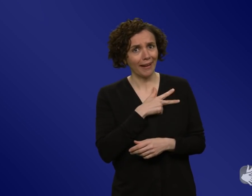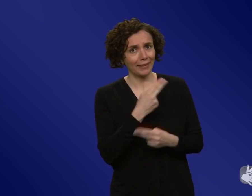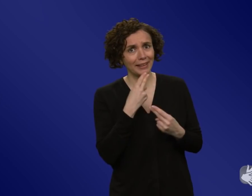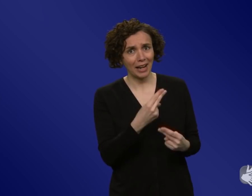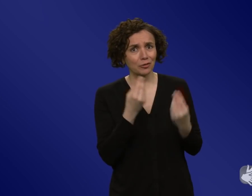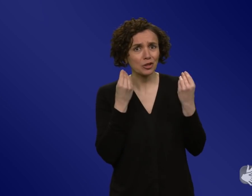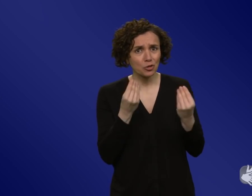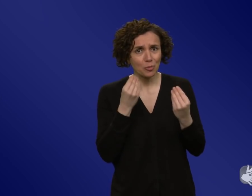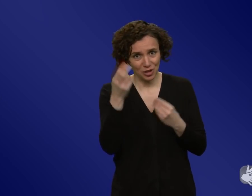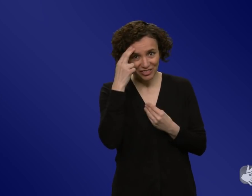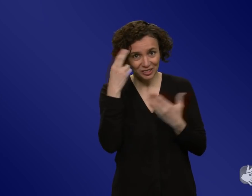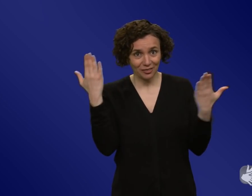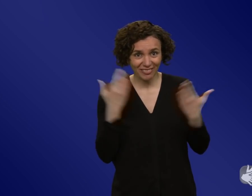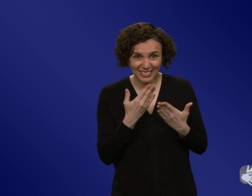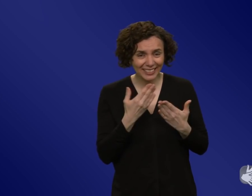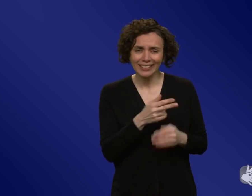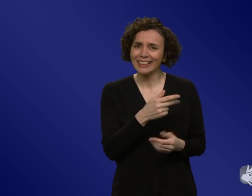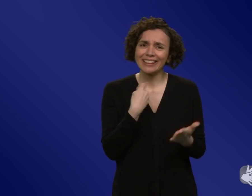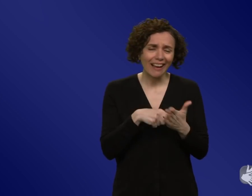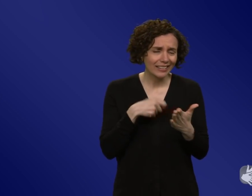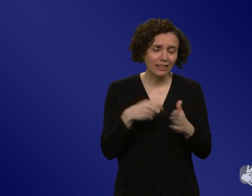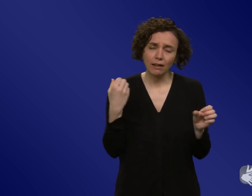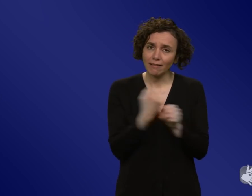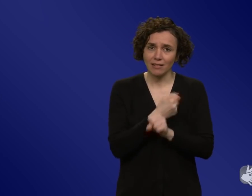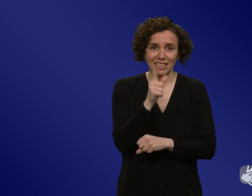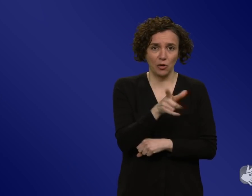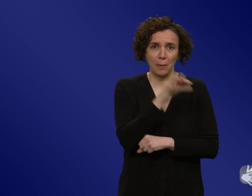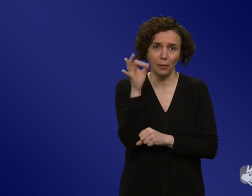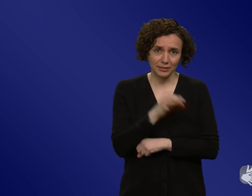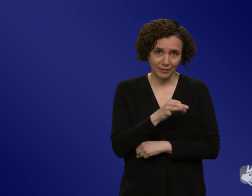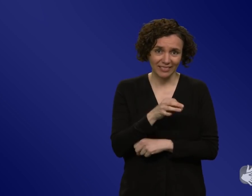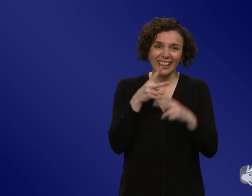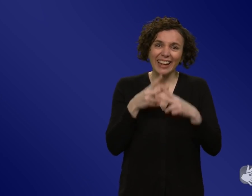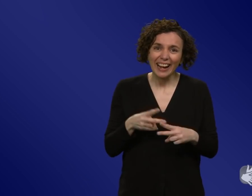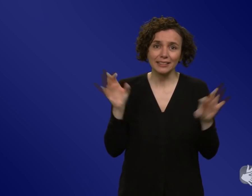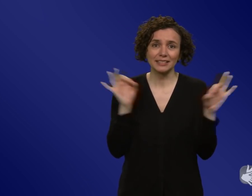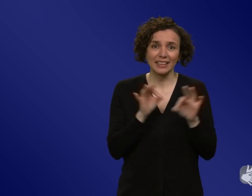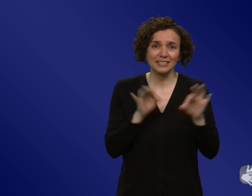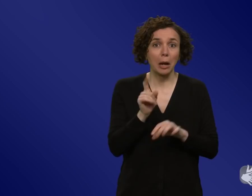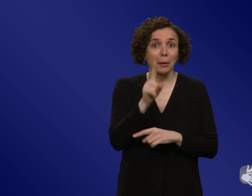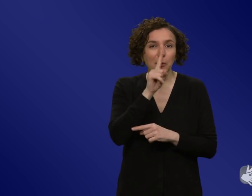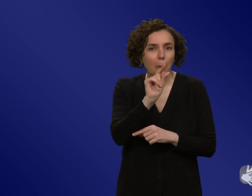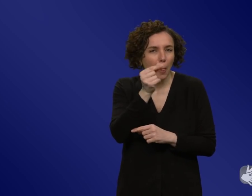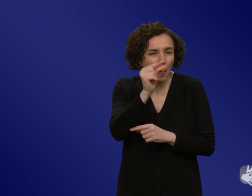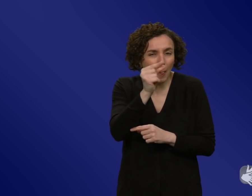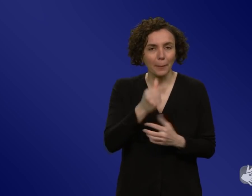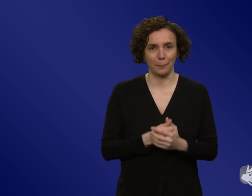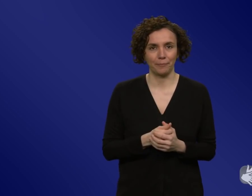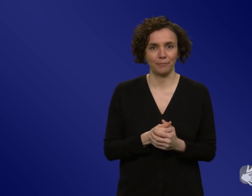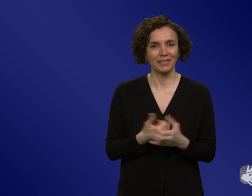zwar sogar dann, wenn das Restrisiko im Promillebereich liegt. Wie kann man denn in einfacher Sprache solche Unsicherheiten kommunizieren?